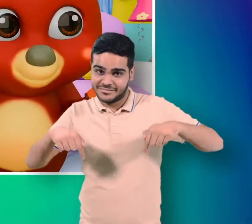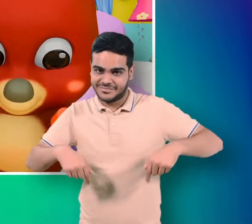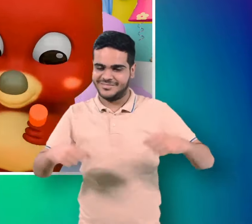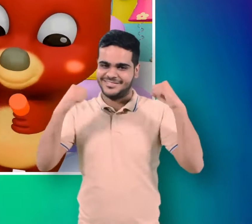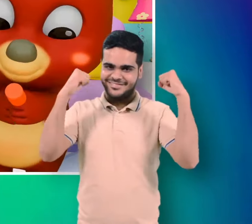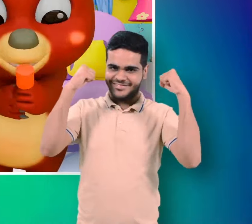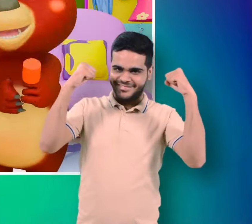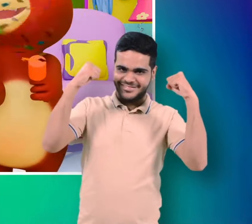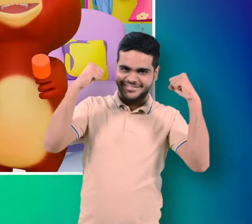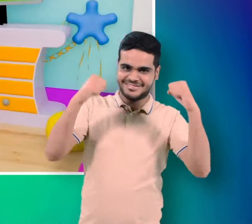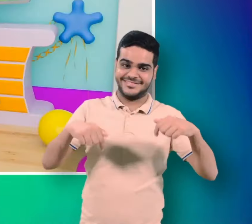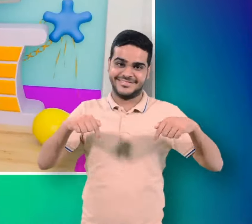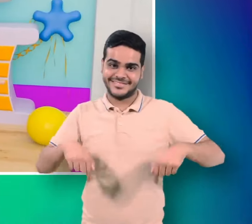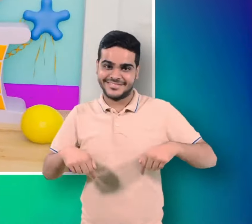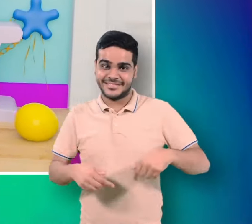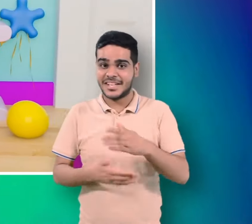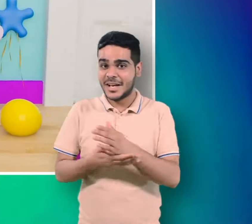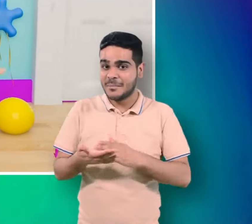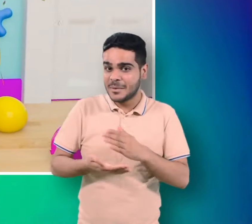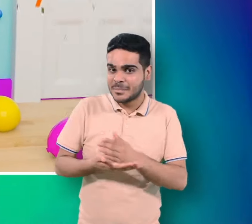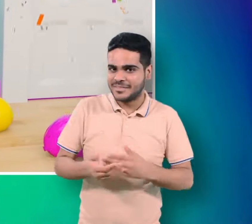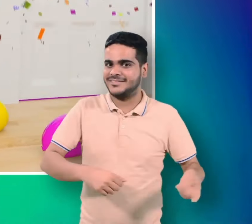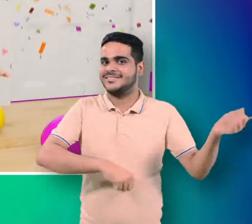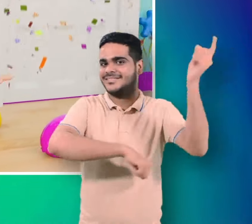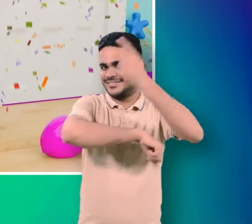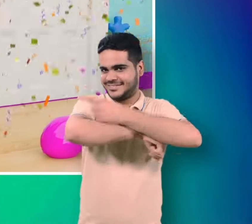आया हो मेरा जनब दिवस